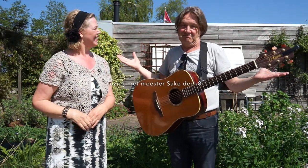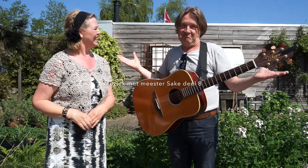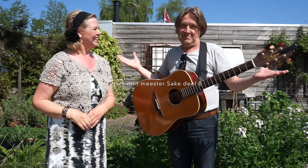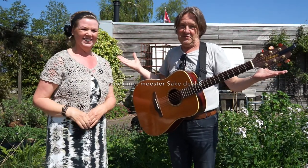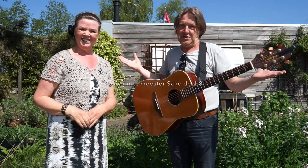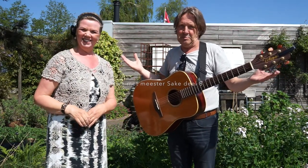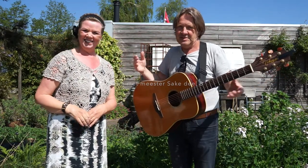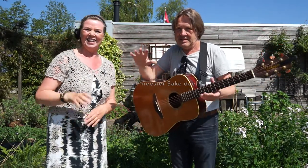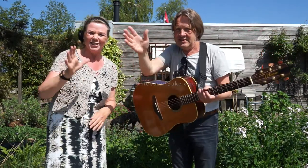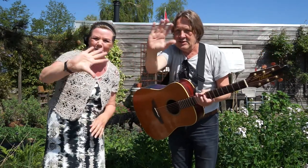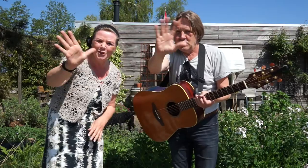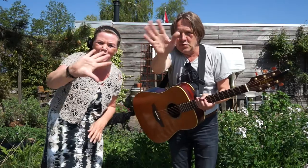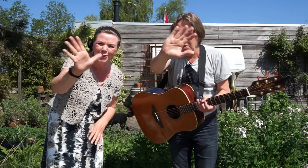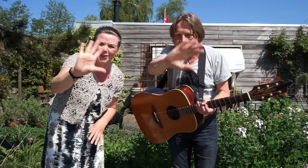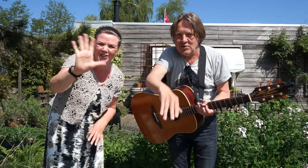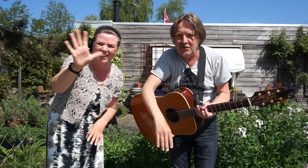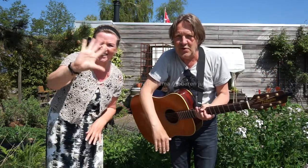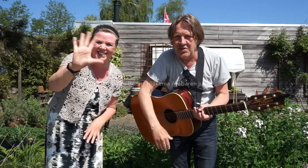Dit was hem. Doei. Tot de volgende keer.